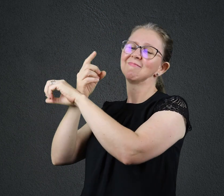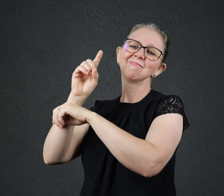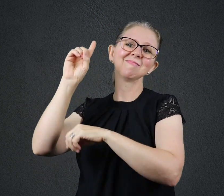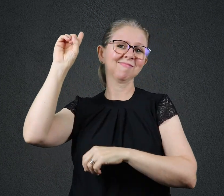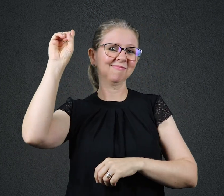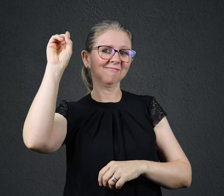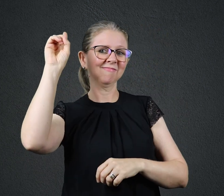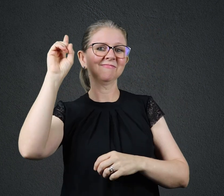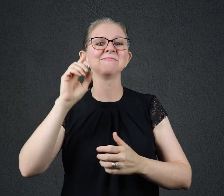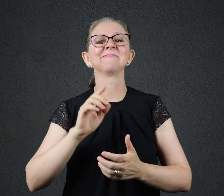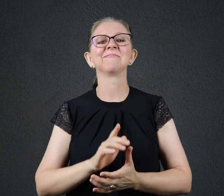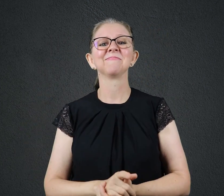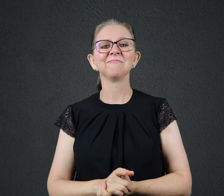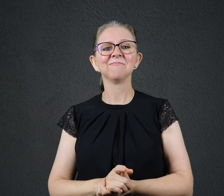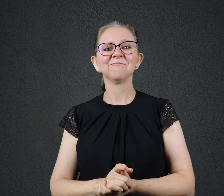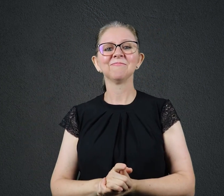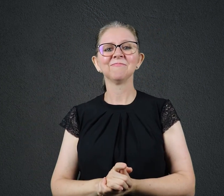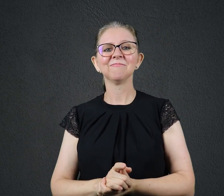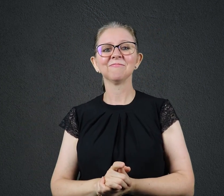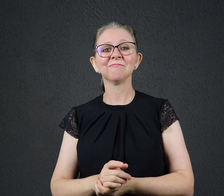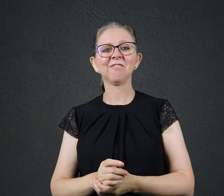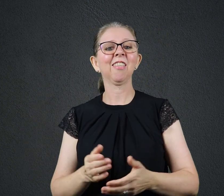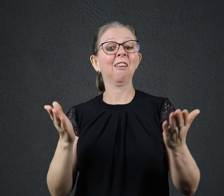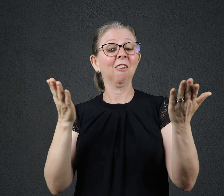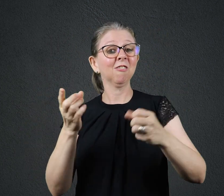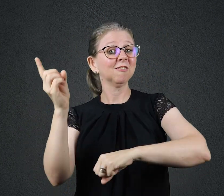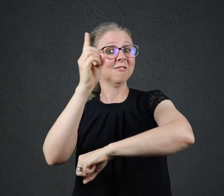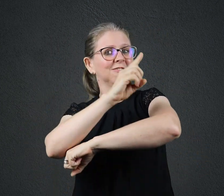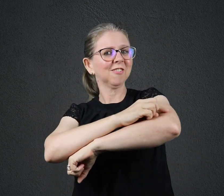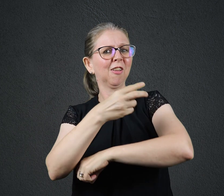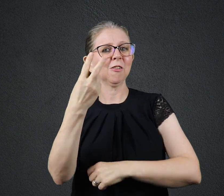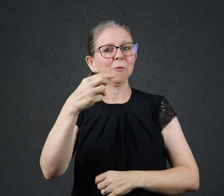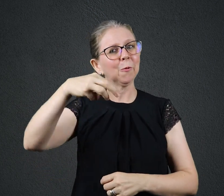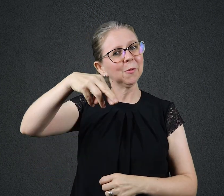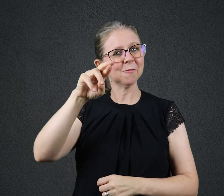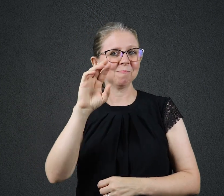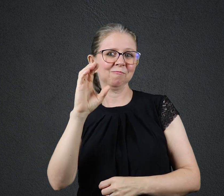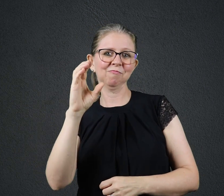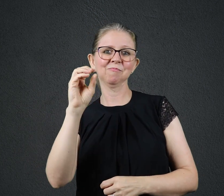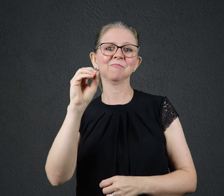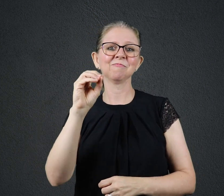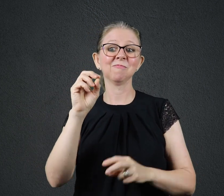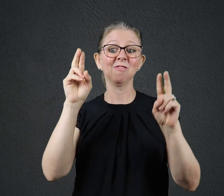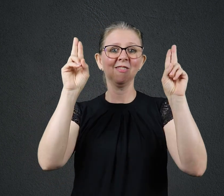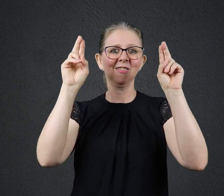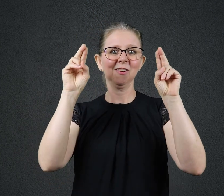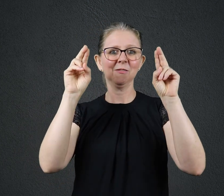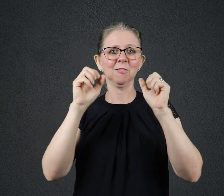HOJE É 2 DE MARÇO O TÍTULO DE HOJE É EXPECTATIVAS